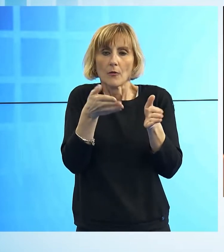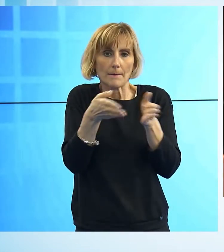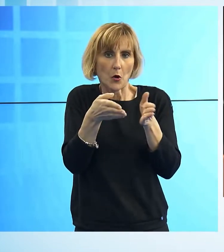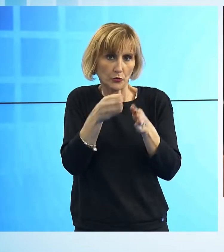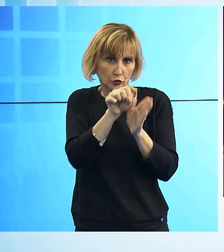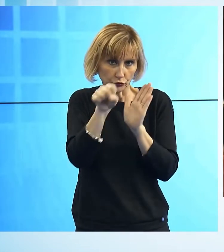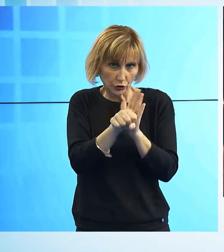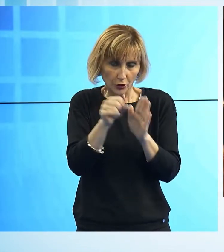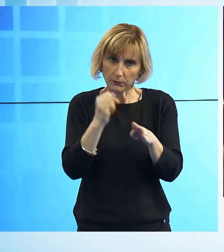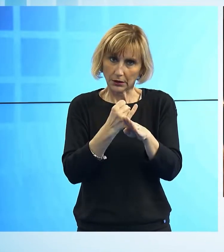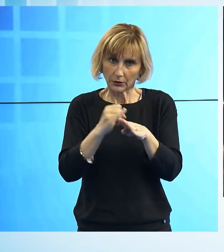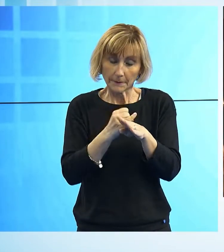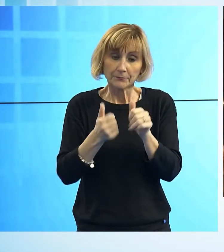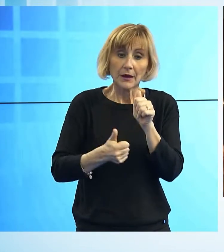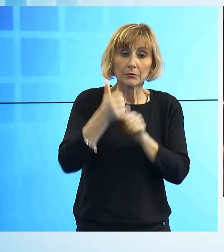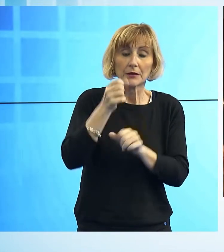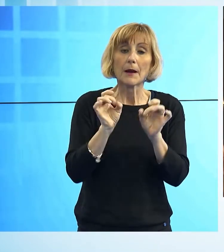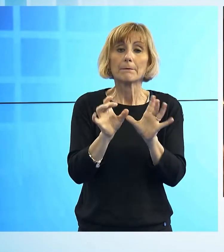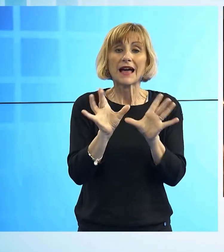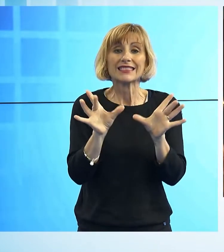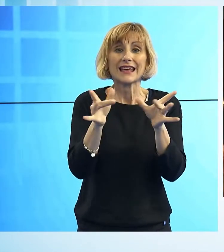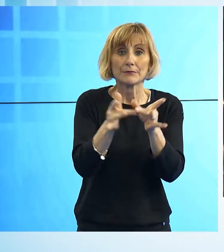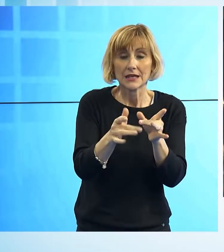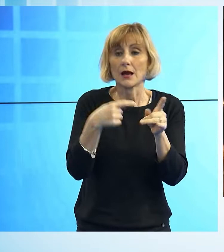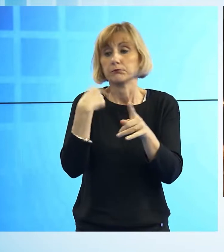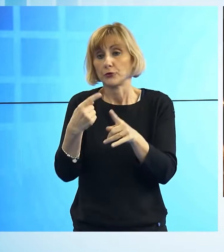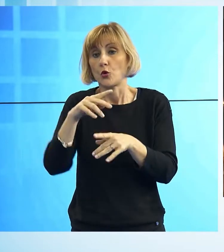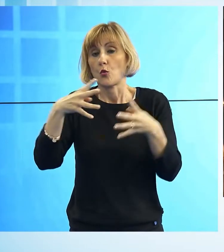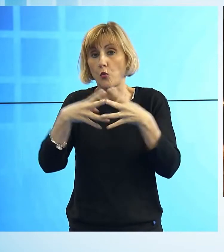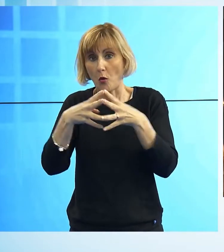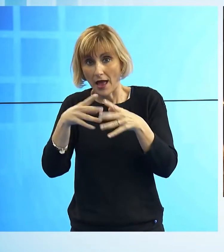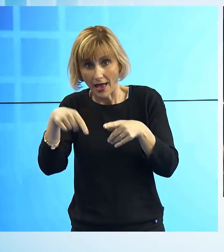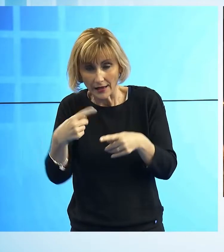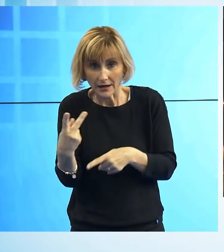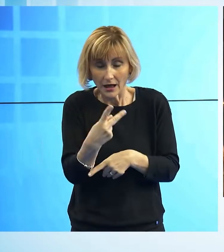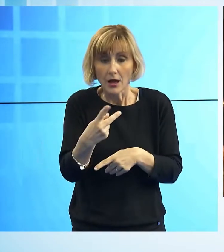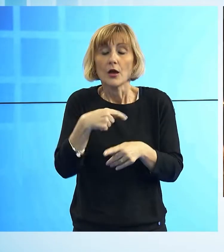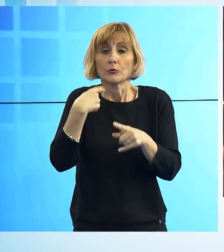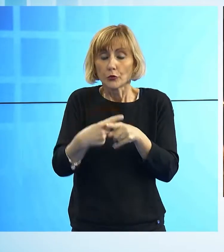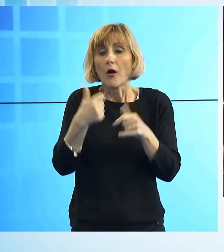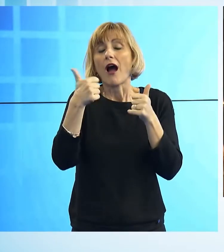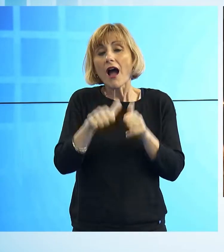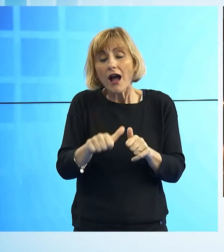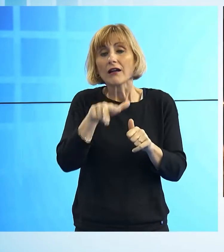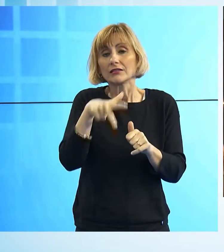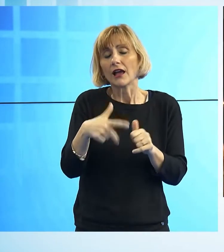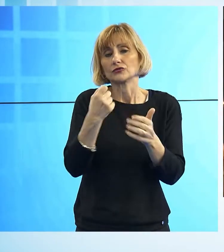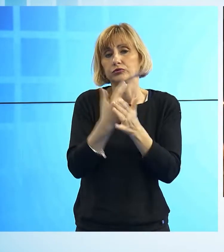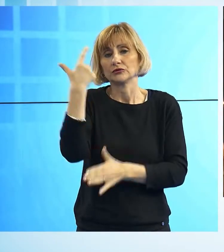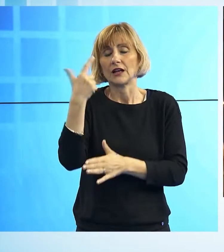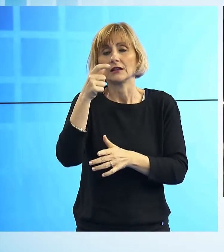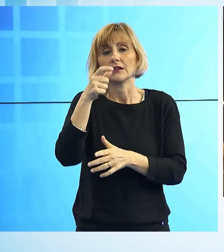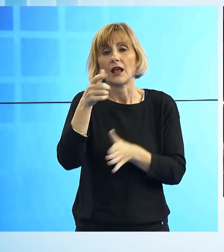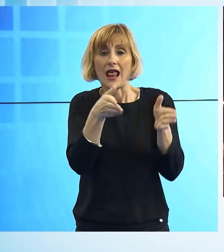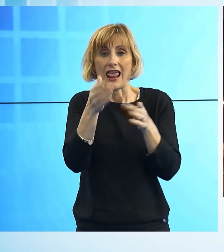pandemia alla guerra in primo luogo ma senza dimenticare altro come la piaga delle morti sul lavoro. La via Crucis all'interno della